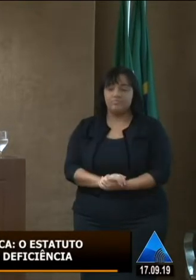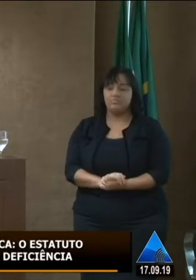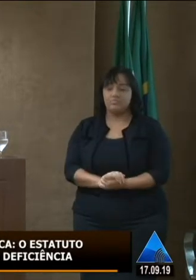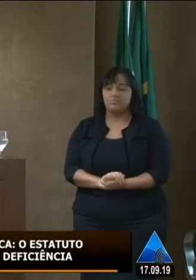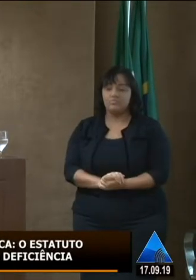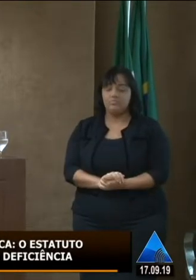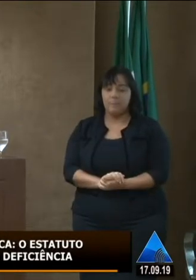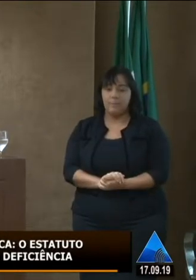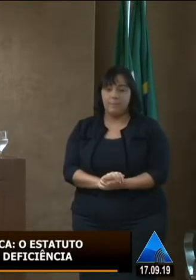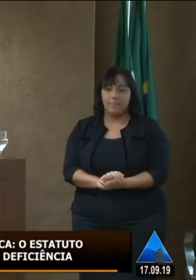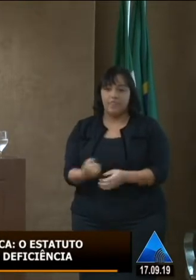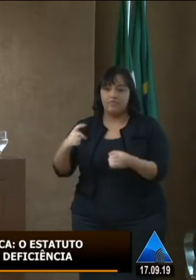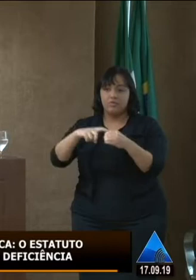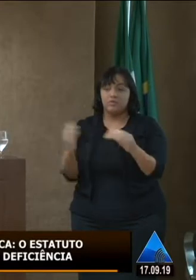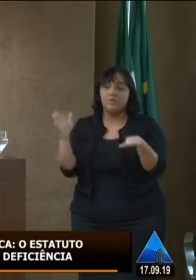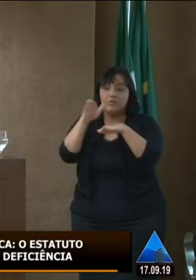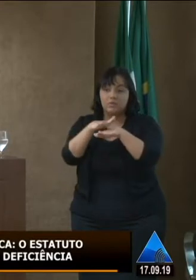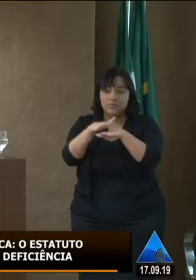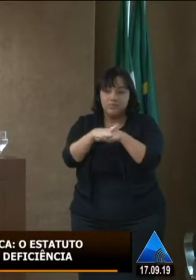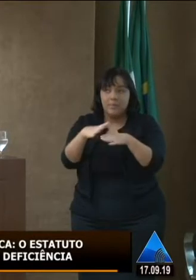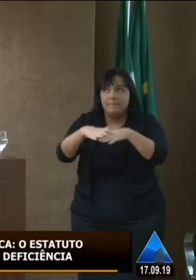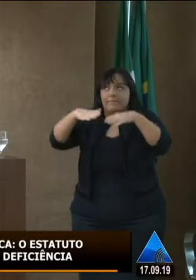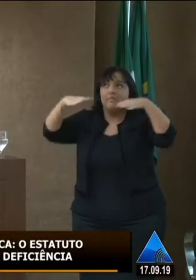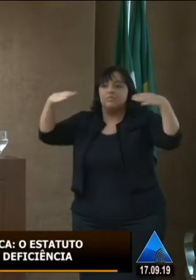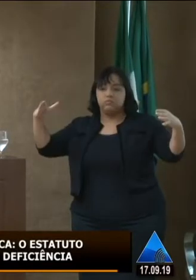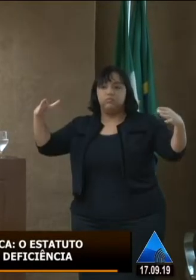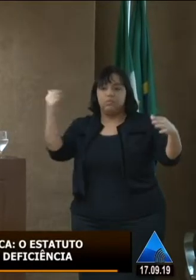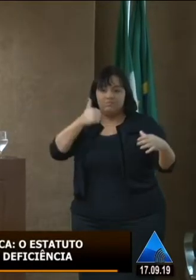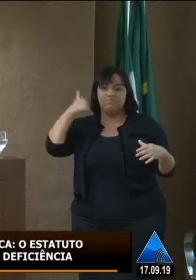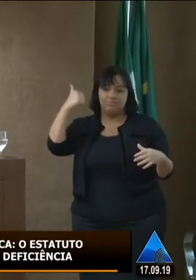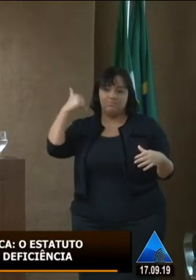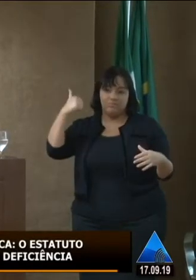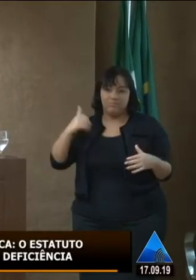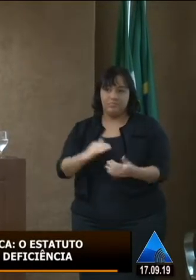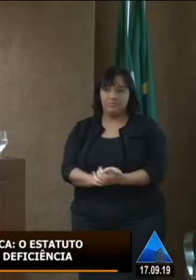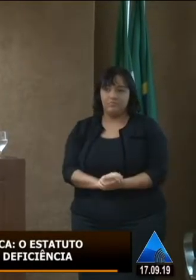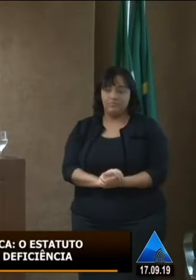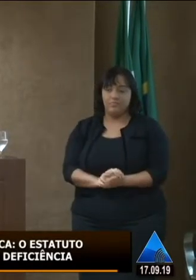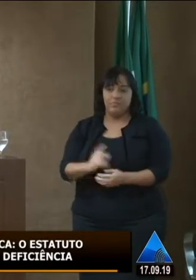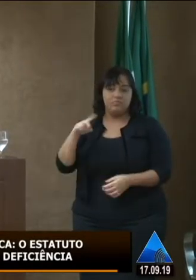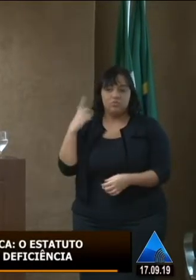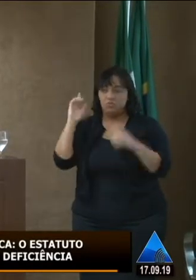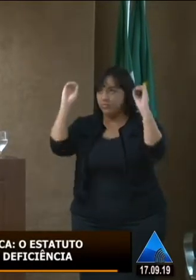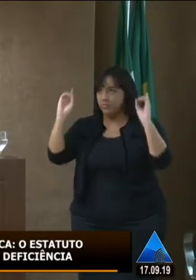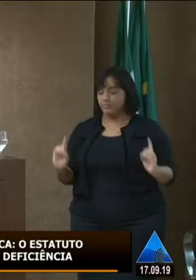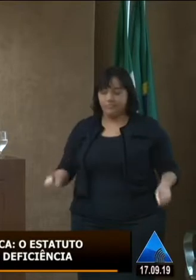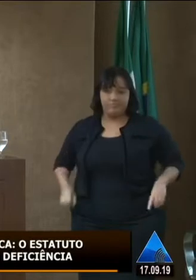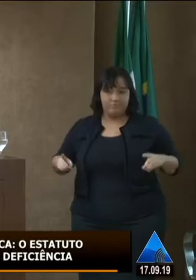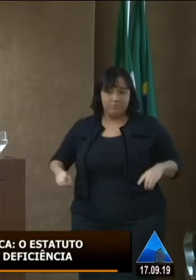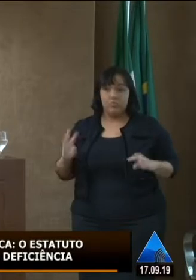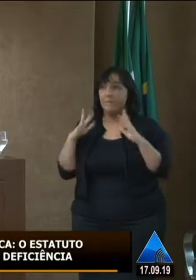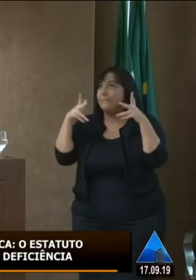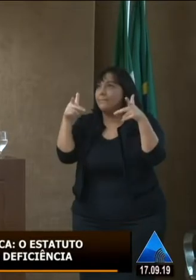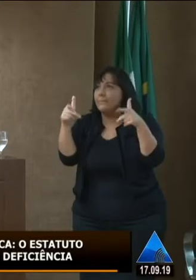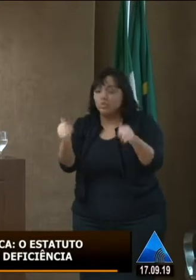prática educativa voltada para a inclusão de uma forma mais ampla. Não somente a inclusão das pessoas com deficiência, mas a inclusão social,